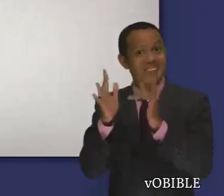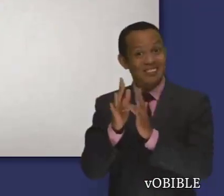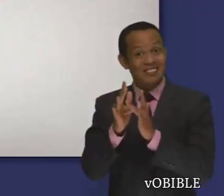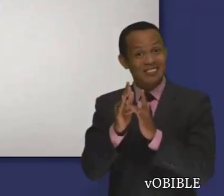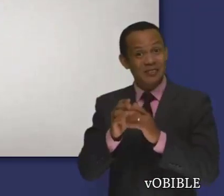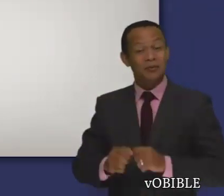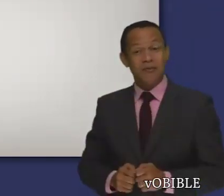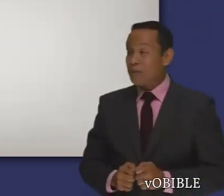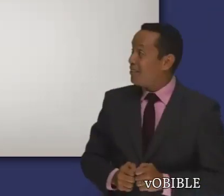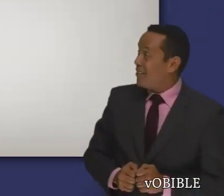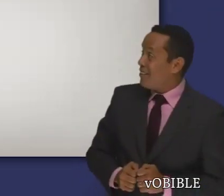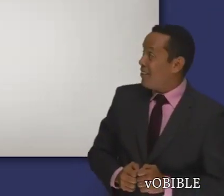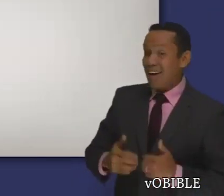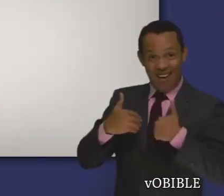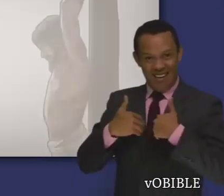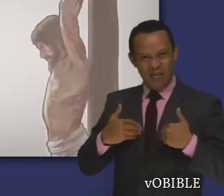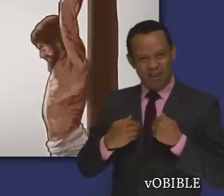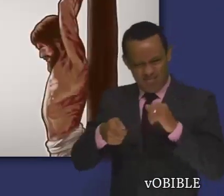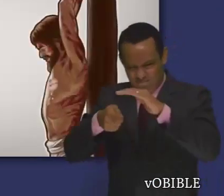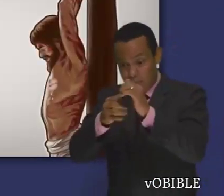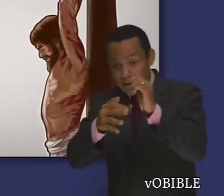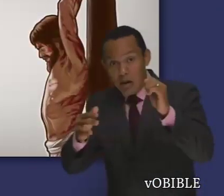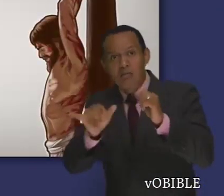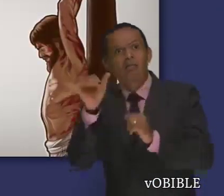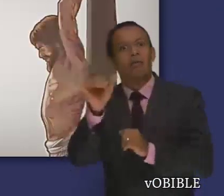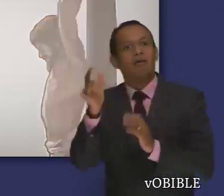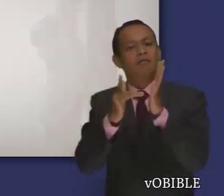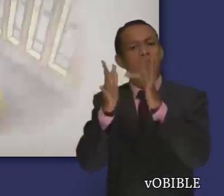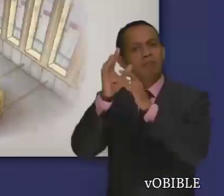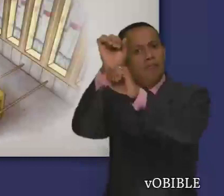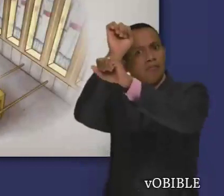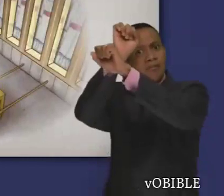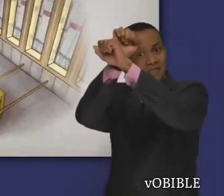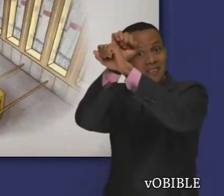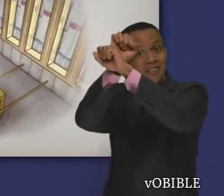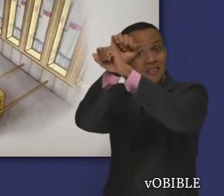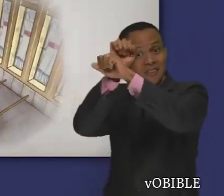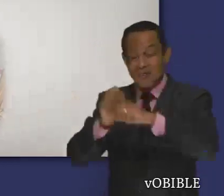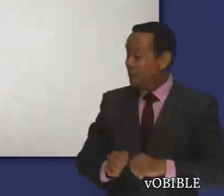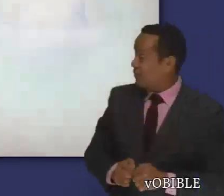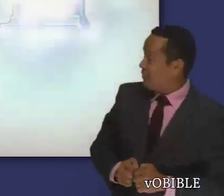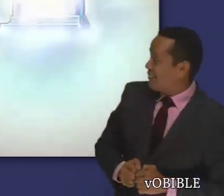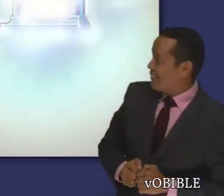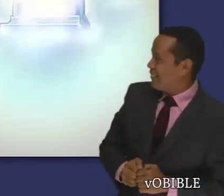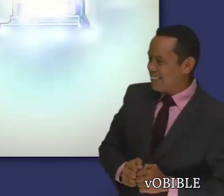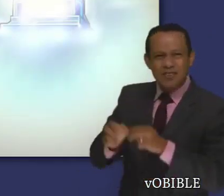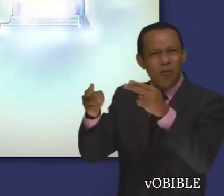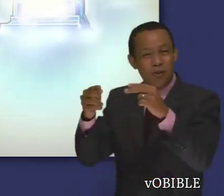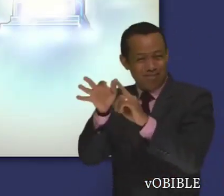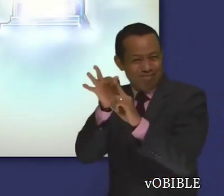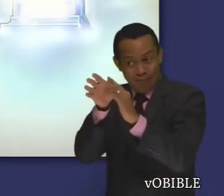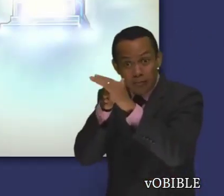sangre de los sacrificios animales simbolizó la sangre de Jesús. Y el santísimo del tabernáculo representó el